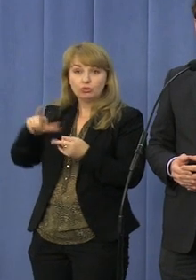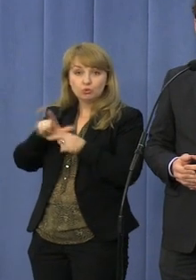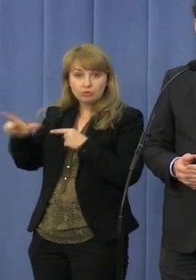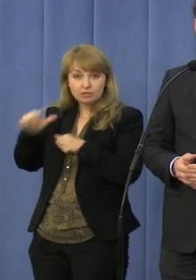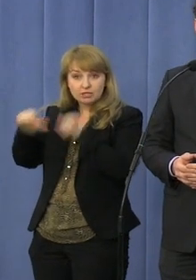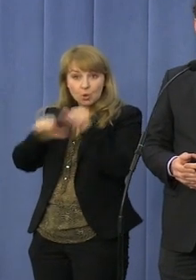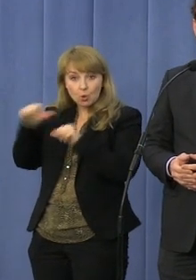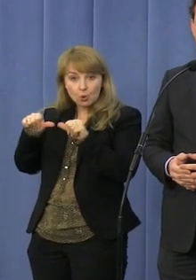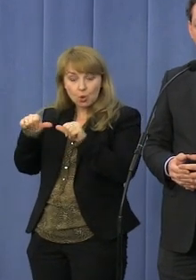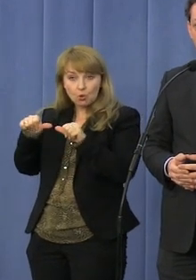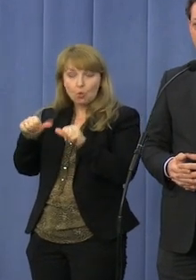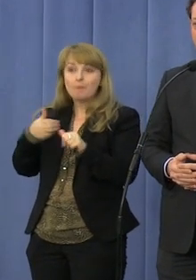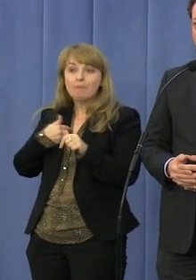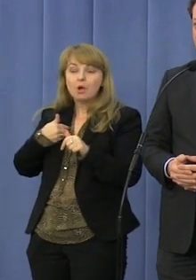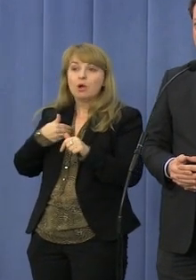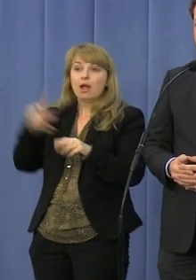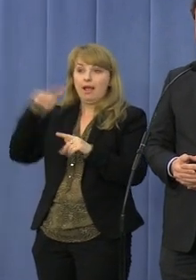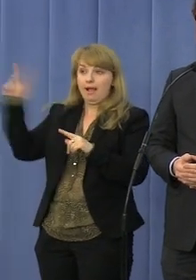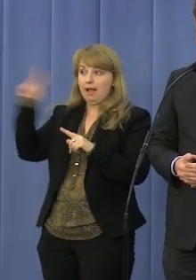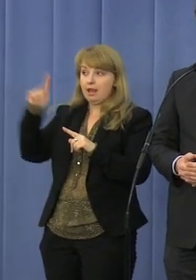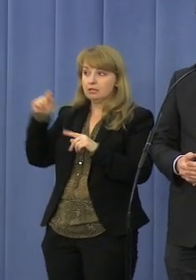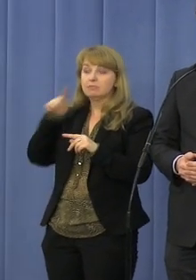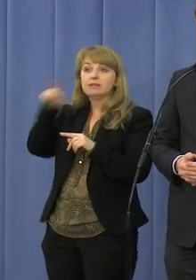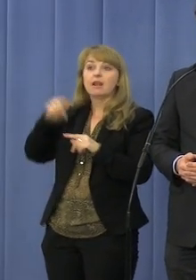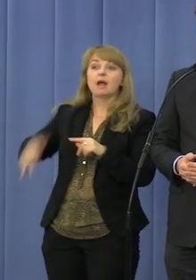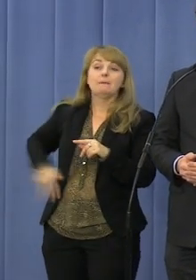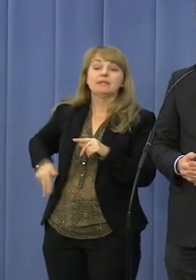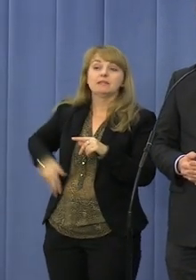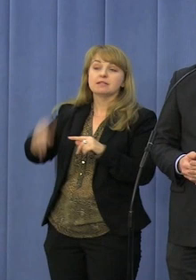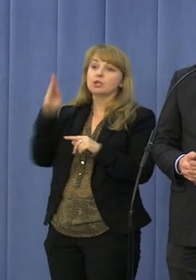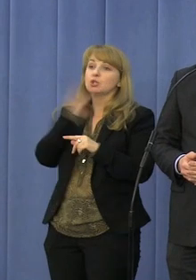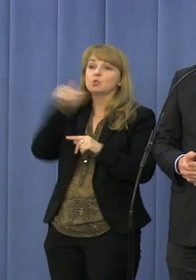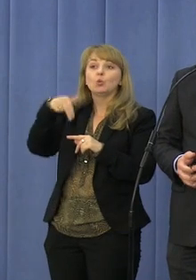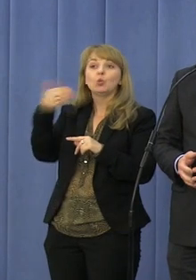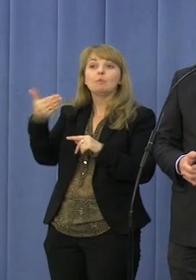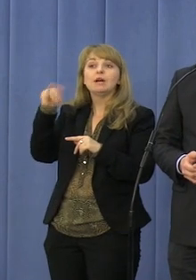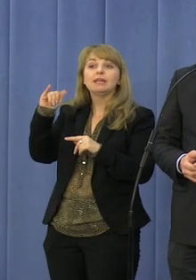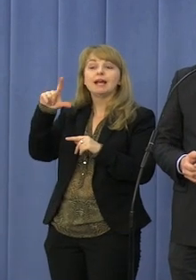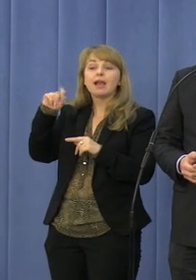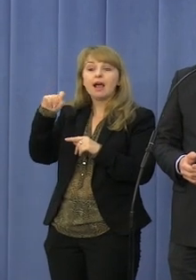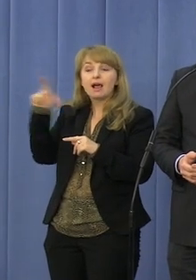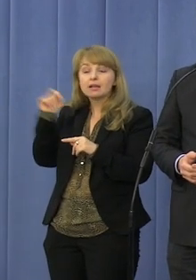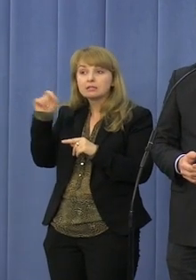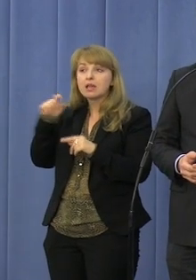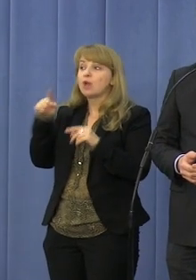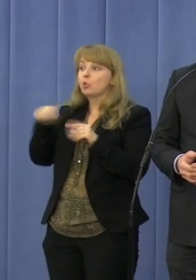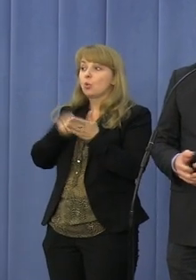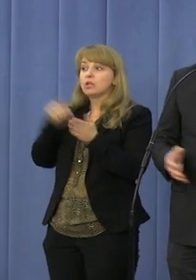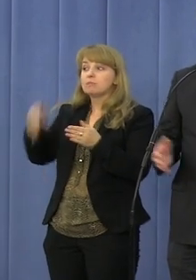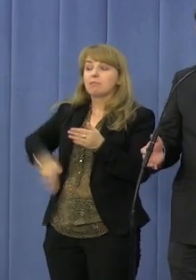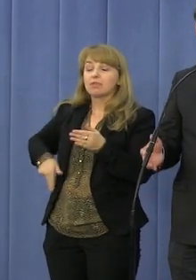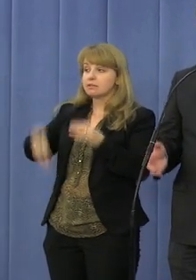roku alarmowałem panią Krystynę Szumilas, ministra edukacji narodowej, że proceder